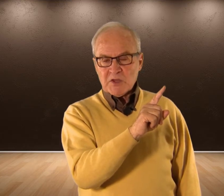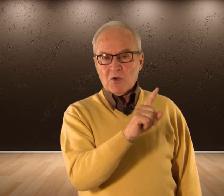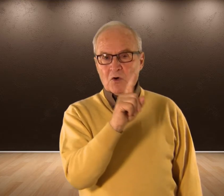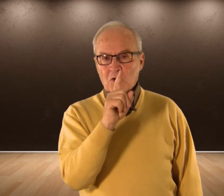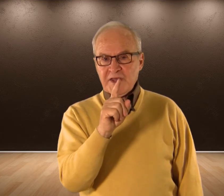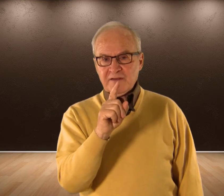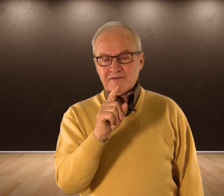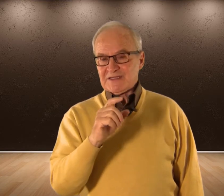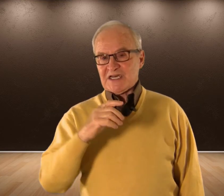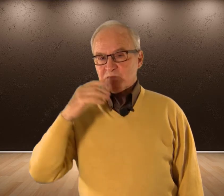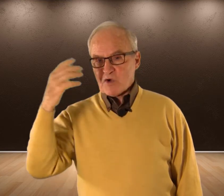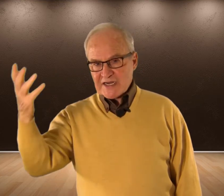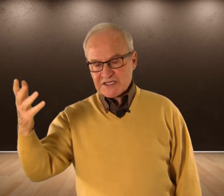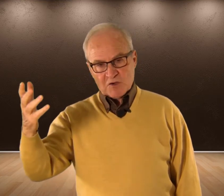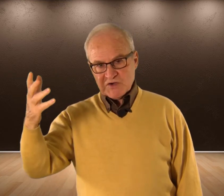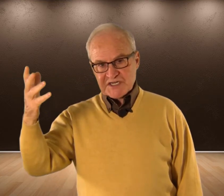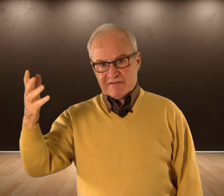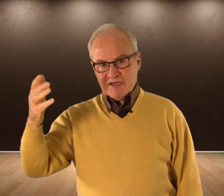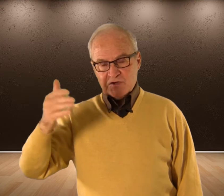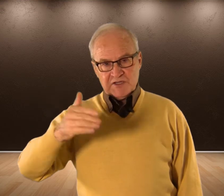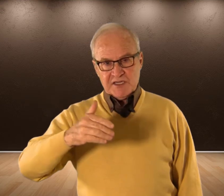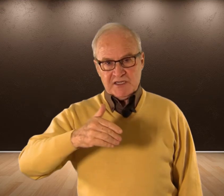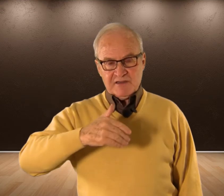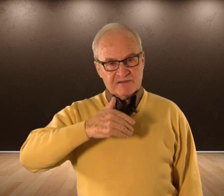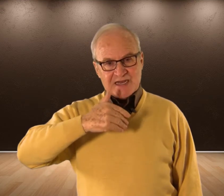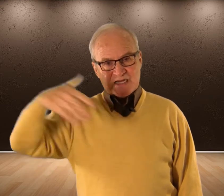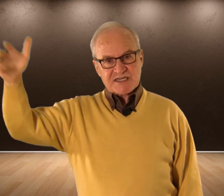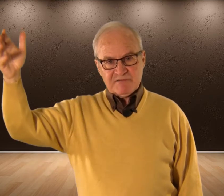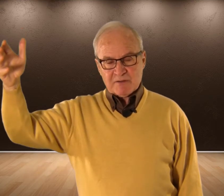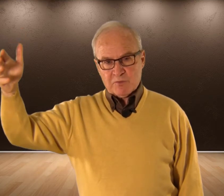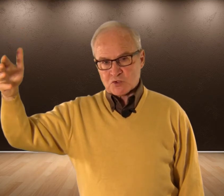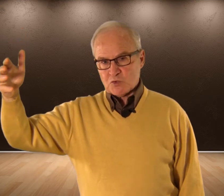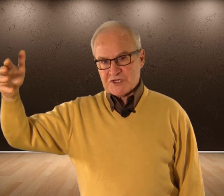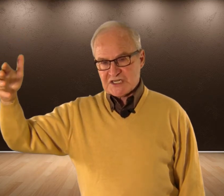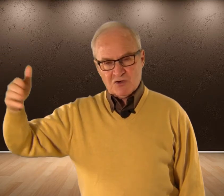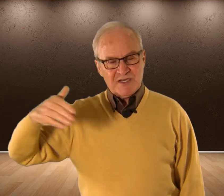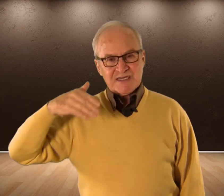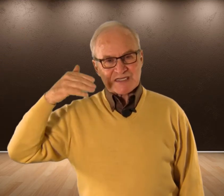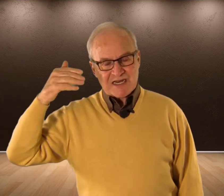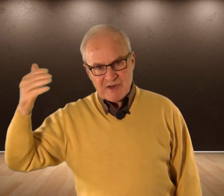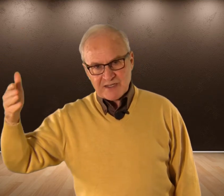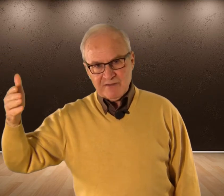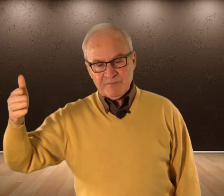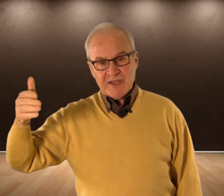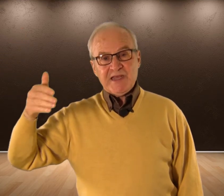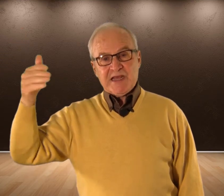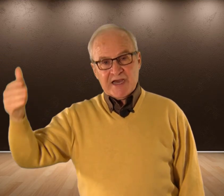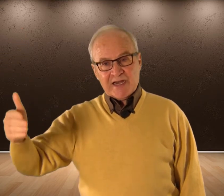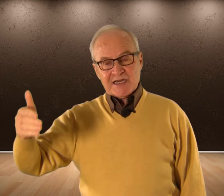O bien Desbocarse Como ese caballo Y dejarse llevar Por su deseo Salvaje Y caer en